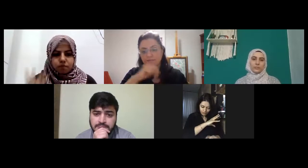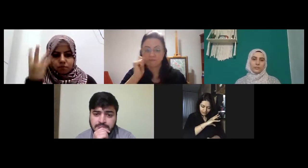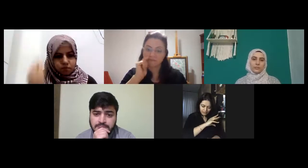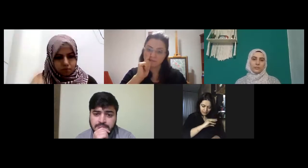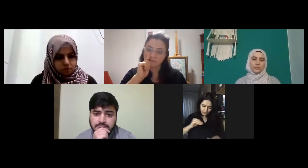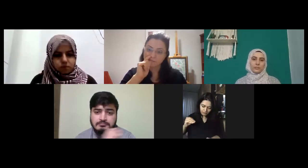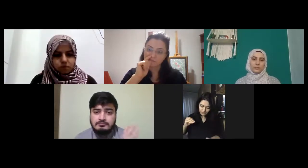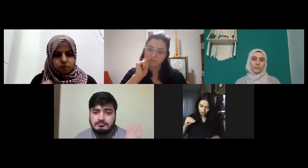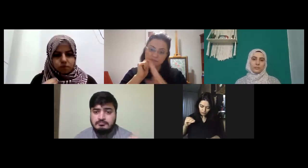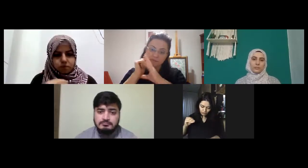olursak milyon